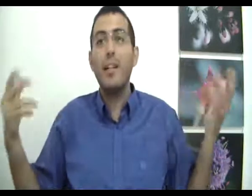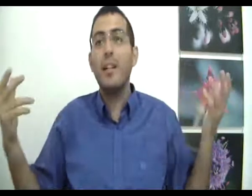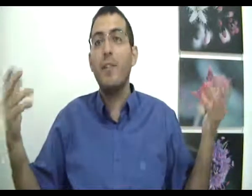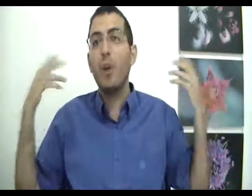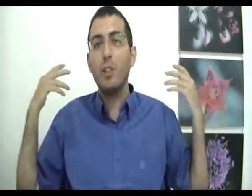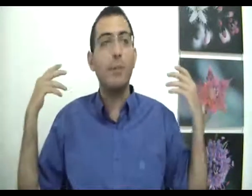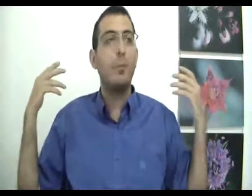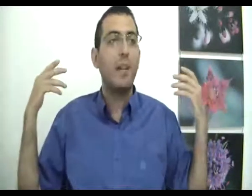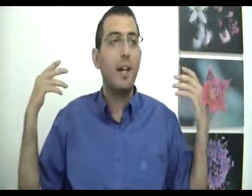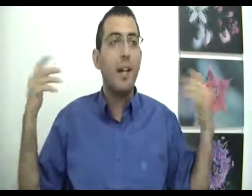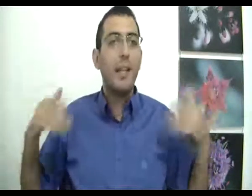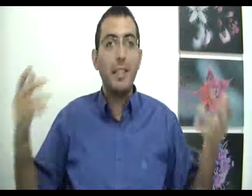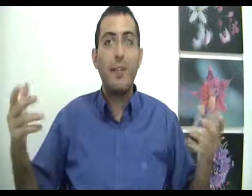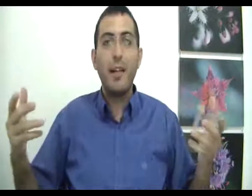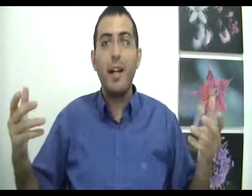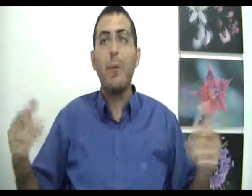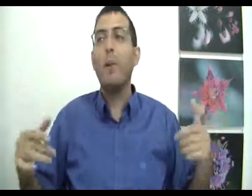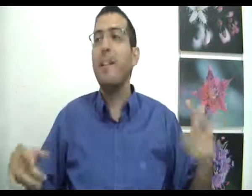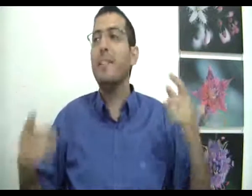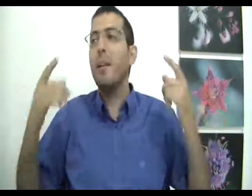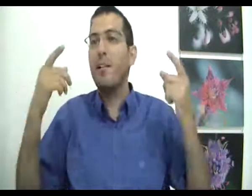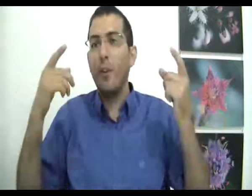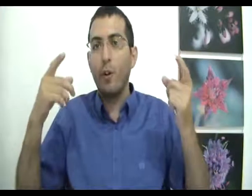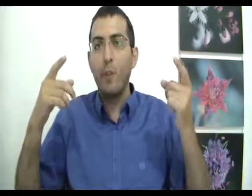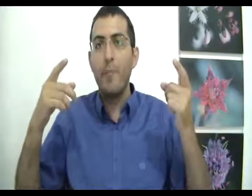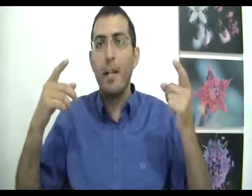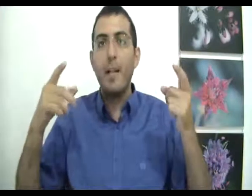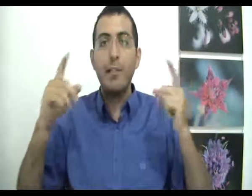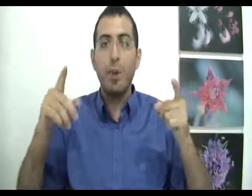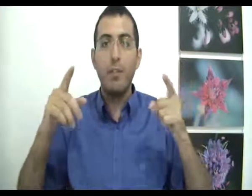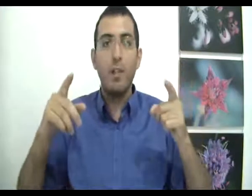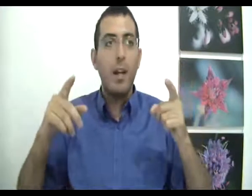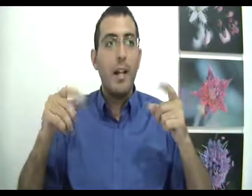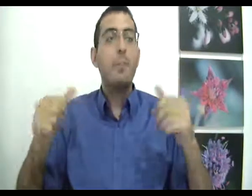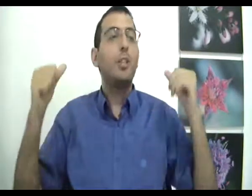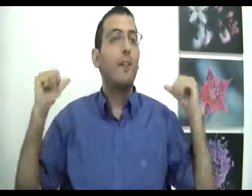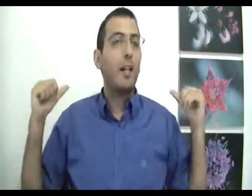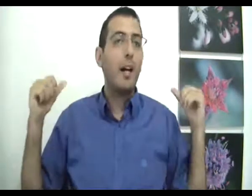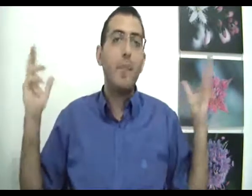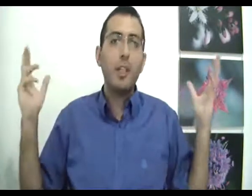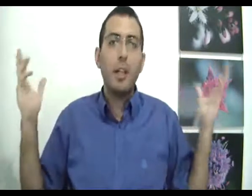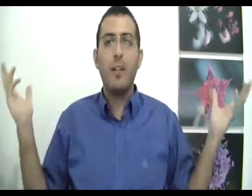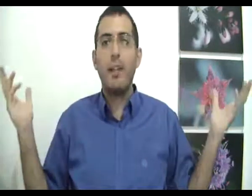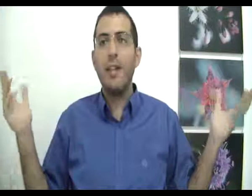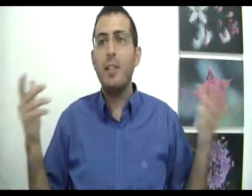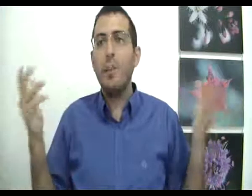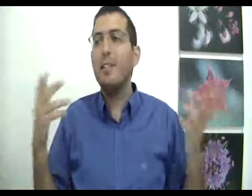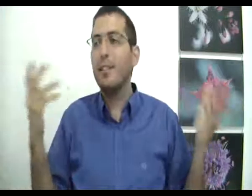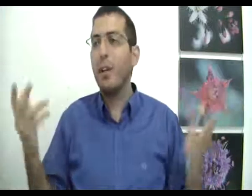לפתור שם שום דבר, כי זה כבר קרה. אנחנו לא מנסים להפוך לטוב את מה שכבר קרה. כי מה שקרה כבר קרה, זה לא מעניין, זה כבר לא